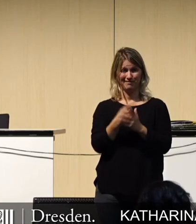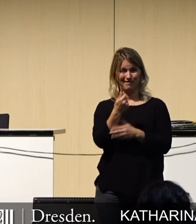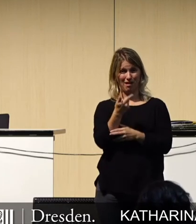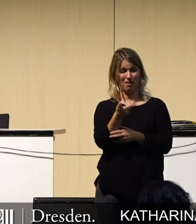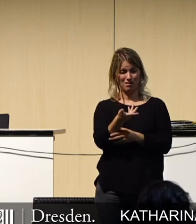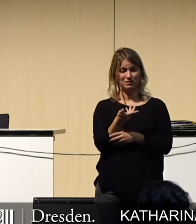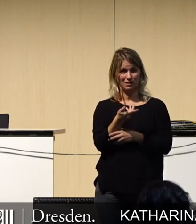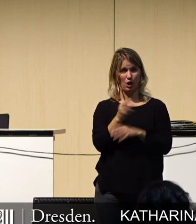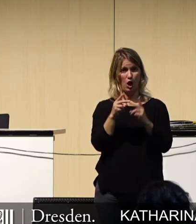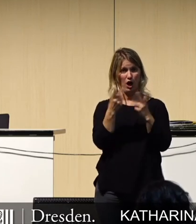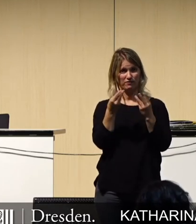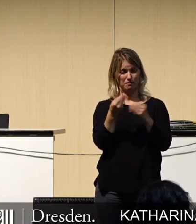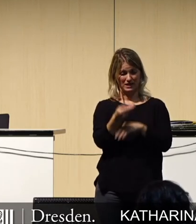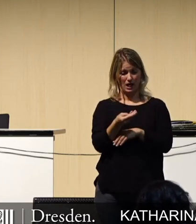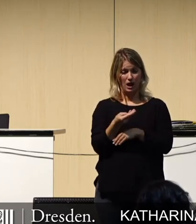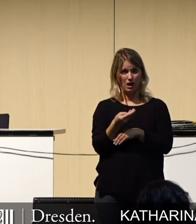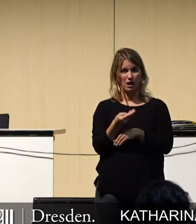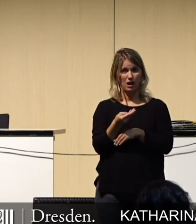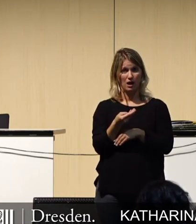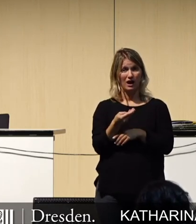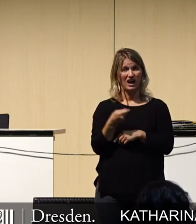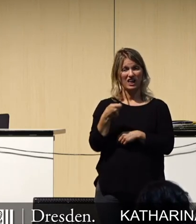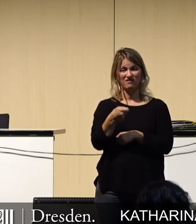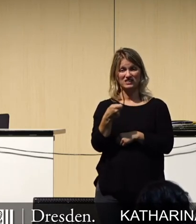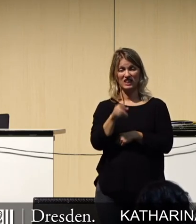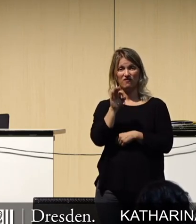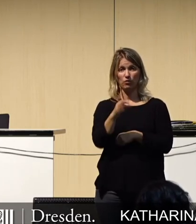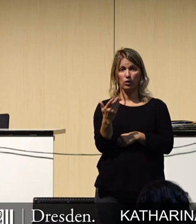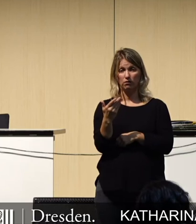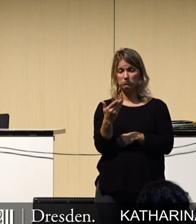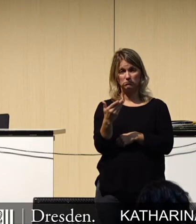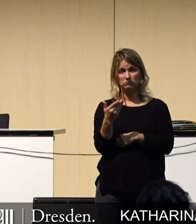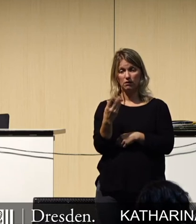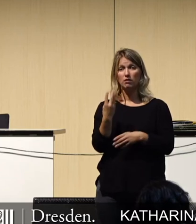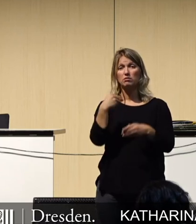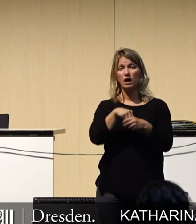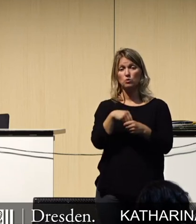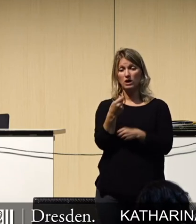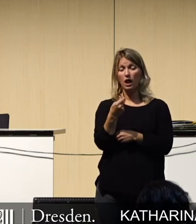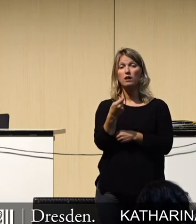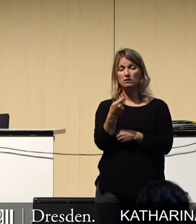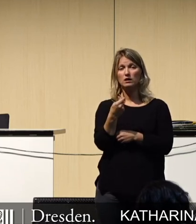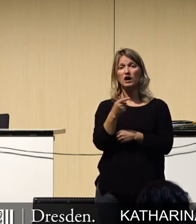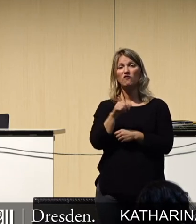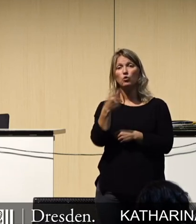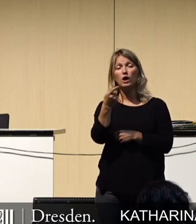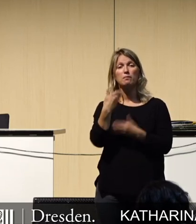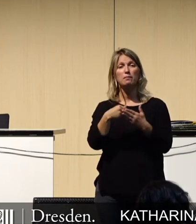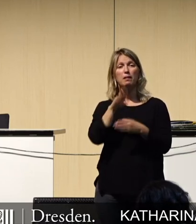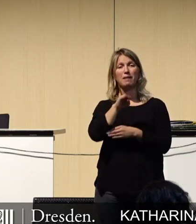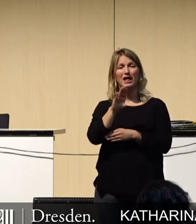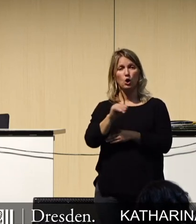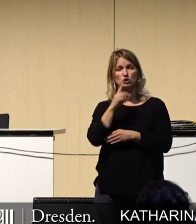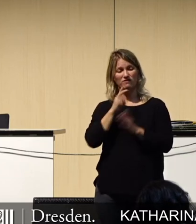öffentlichen Mittel, nicht nur dort mit investieren. Wir schmeißen es zum Beispiel auch für Lizenzen von Microsoft raus,